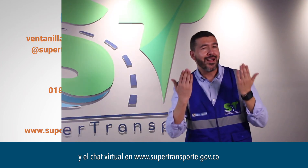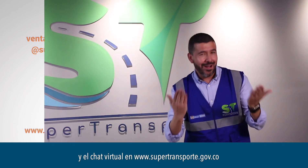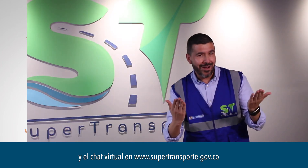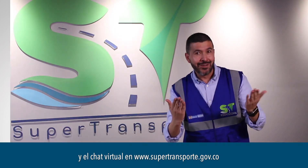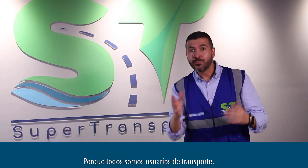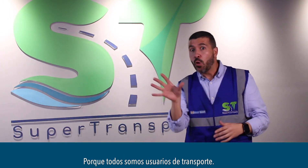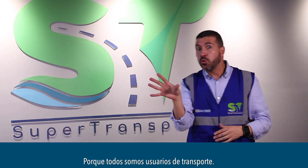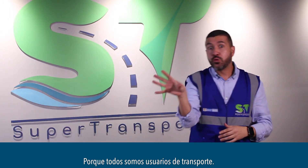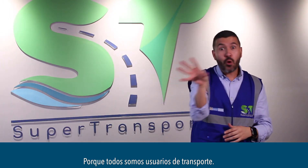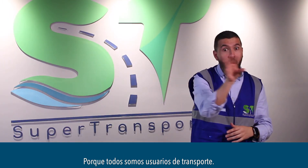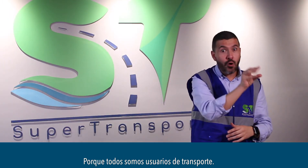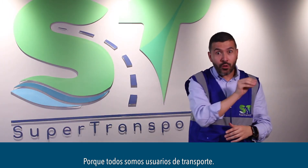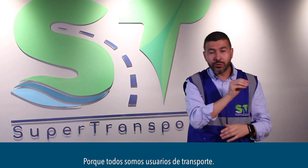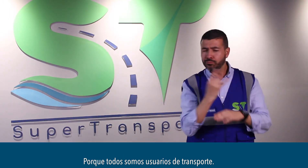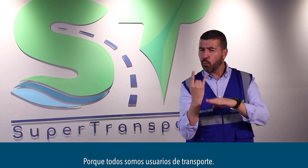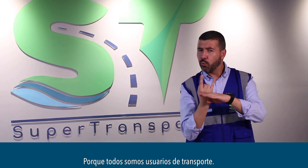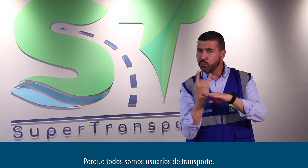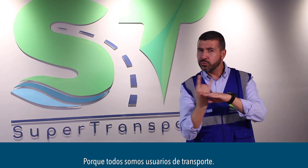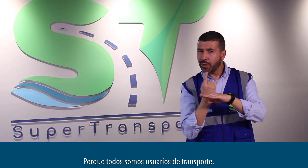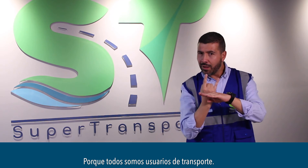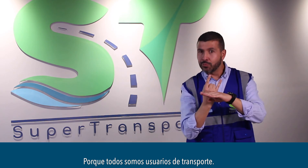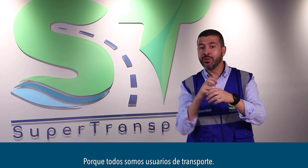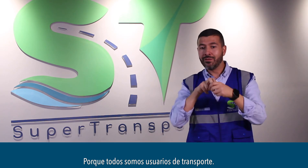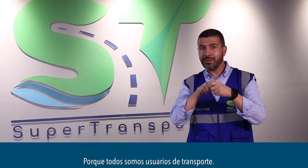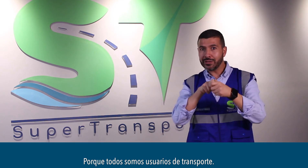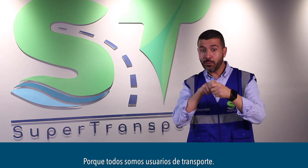Porque todos somos usuarios de transporte.